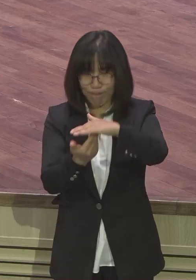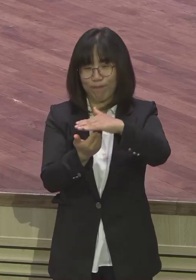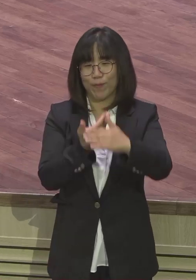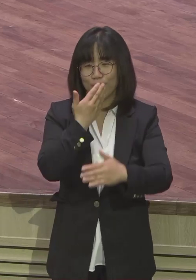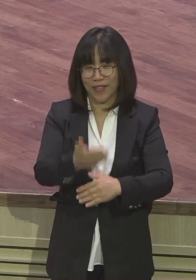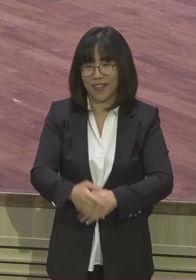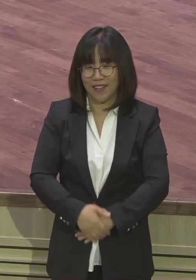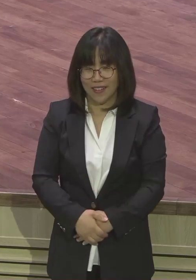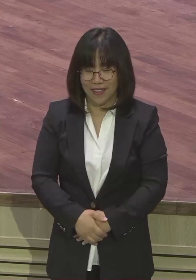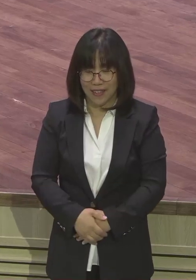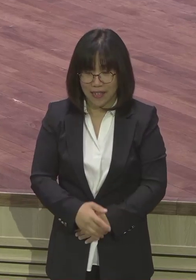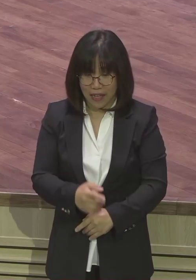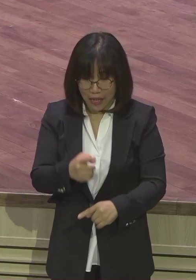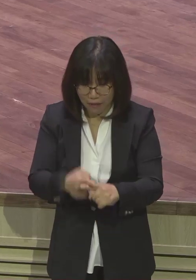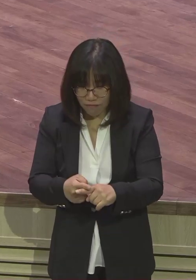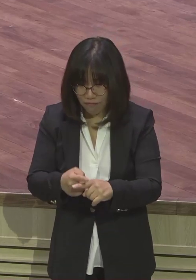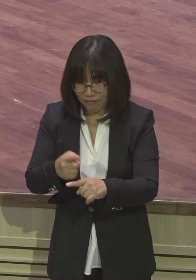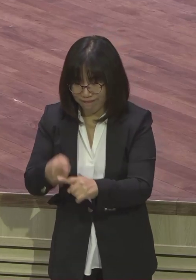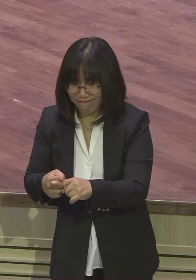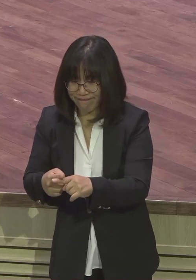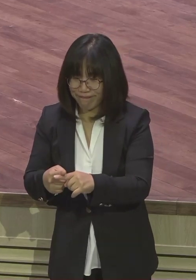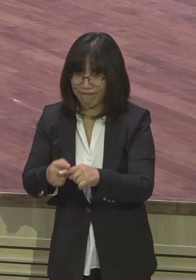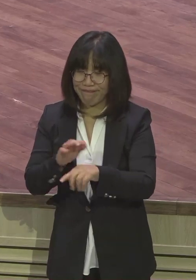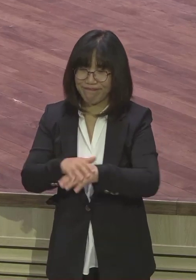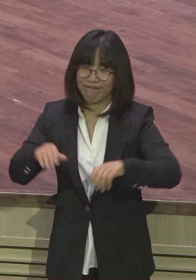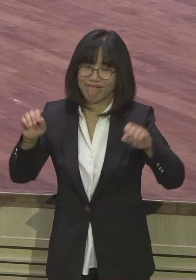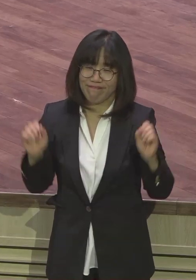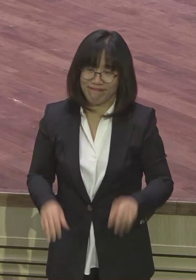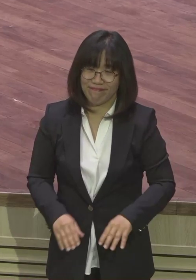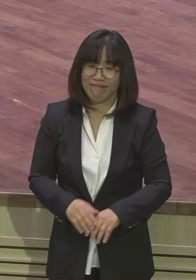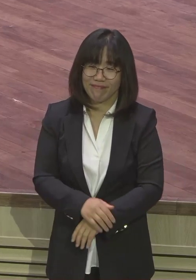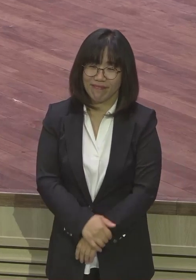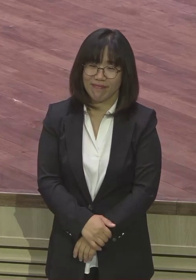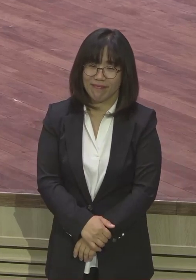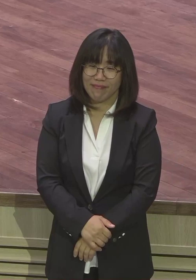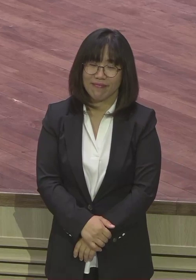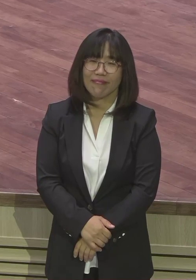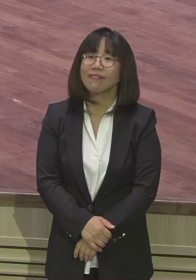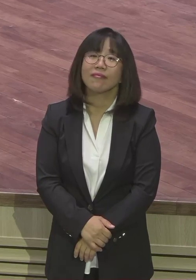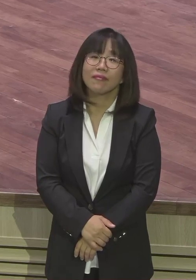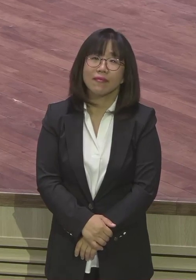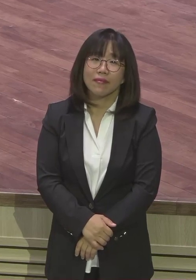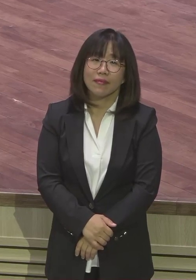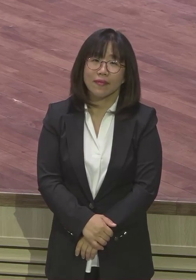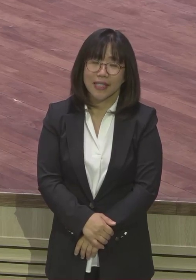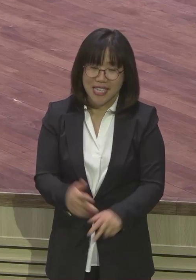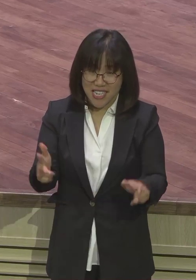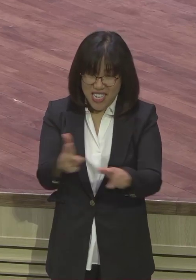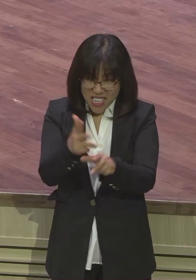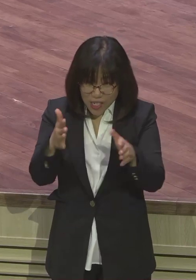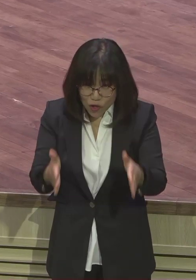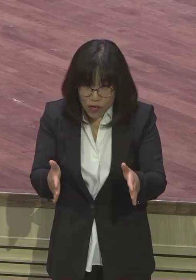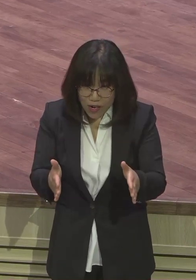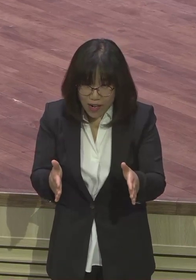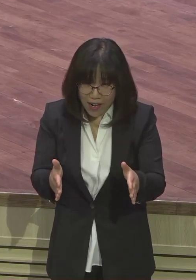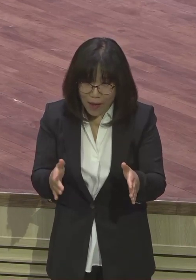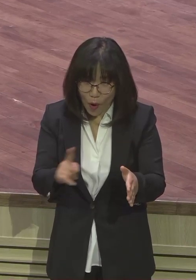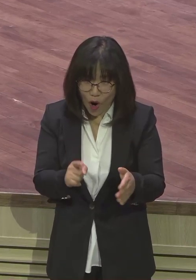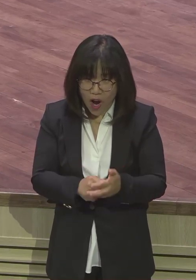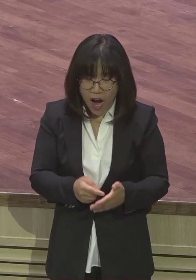말다 헌내려 그냥 막 한 일주일 동안 한 달 동안 다이어트하고 그 다음에